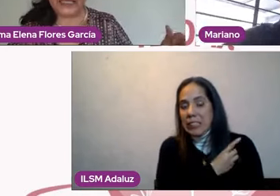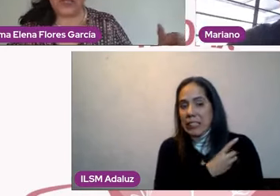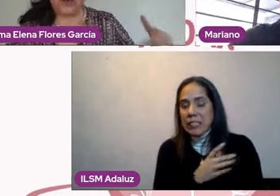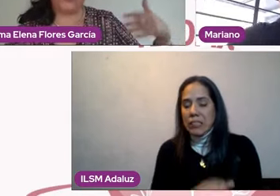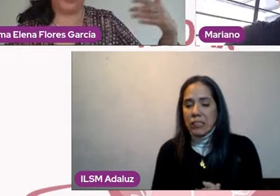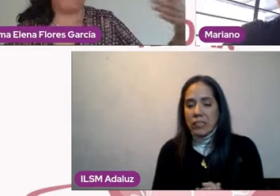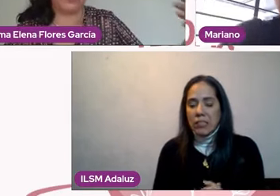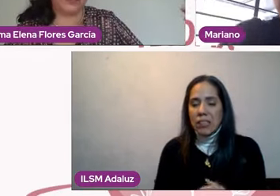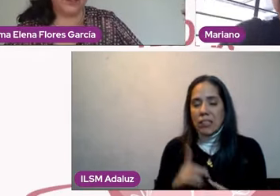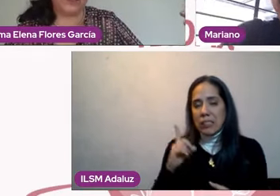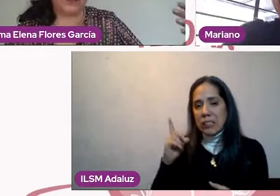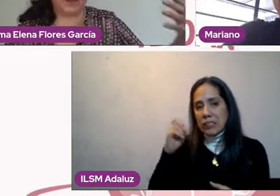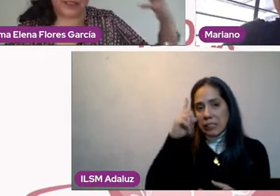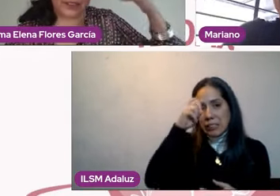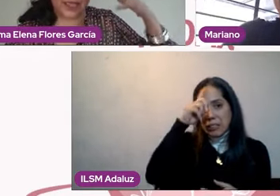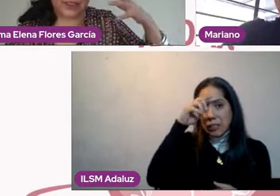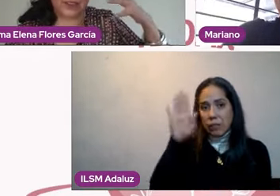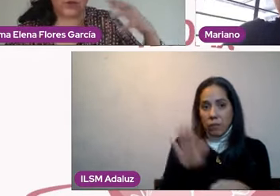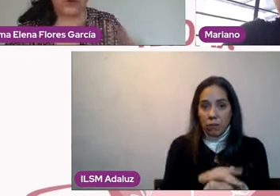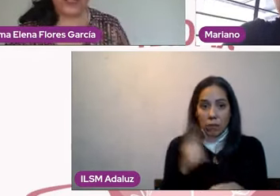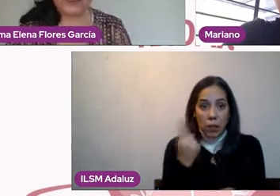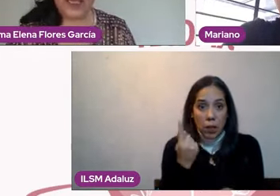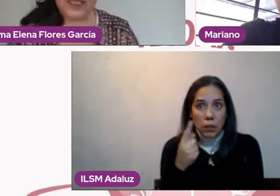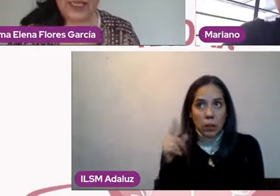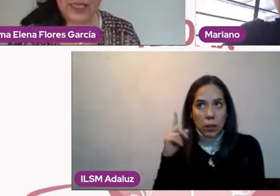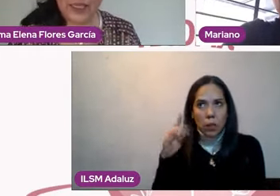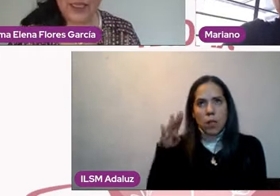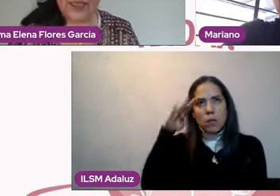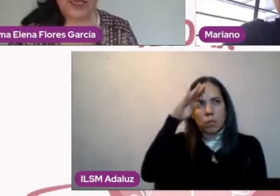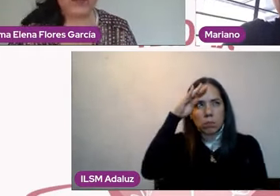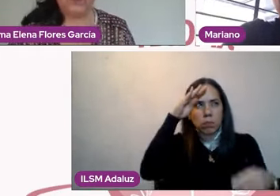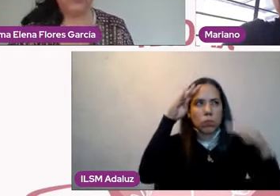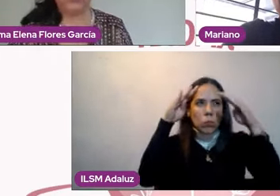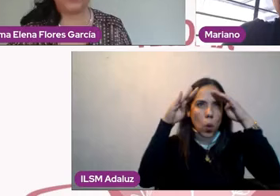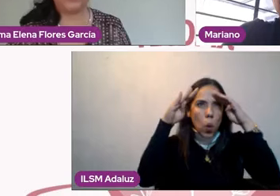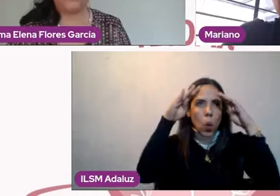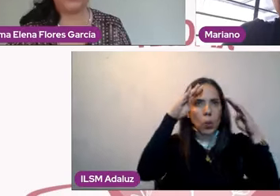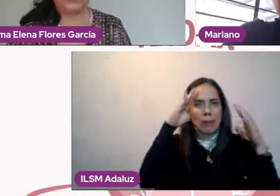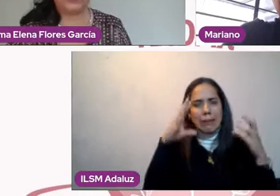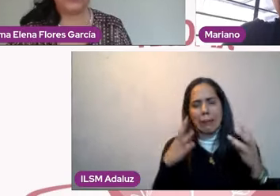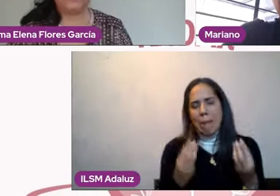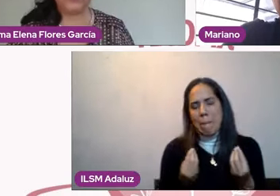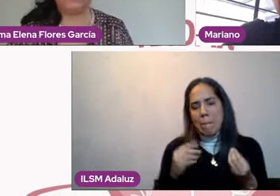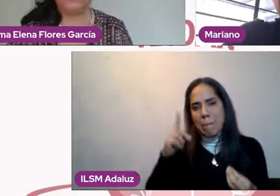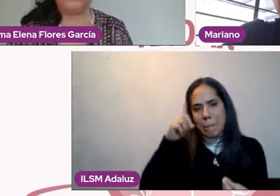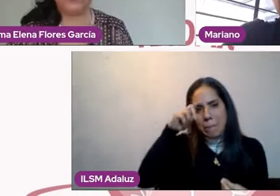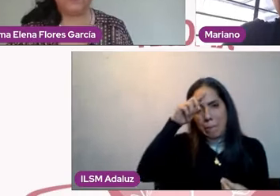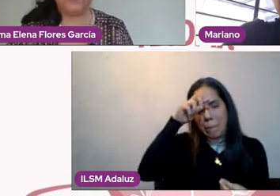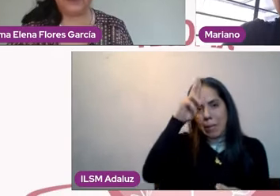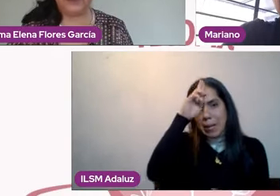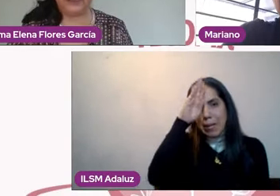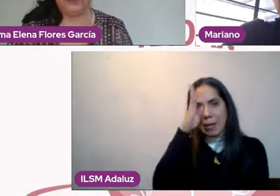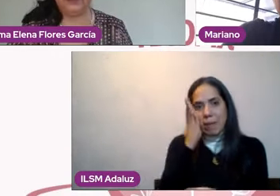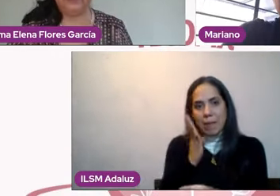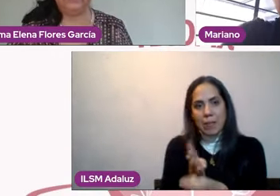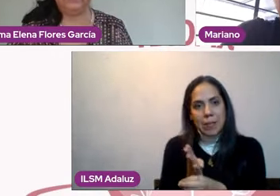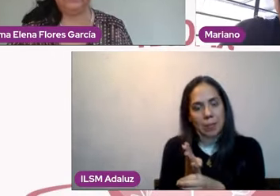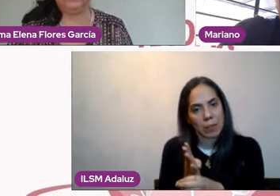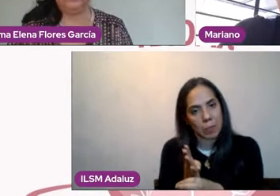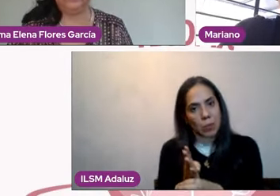y yo creo que a partir de ahorita pues está haciendo conciencia de que le cuesta mucho trabajo hacerse responsable efectivamente.